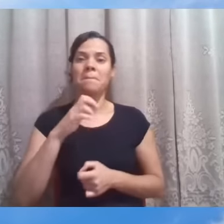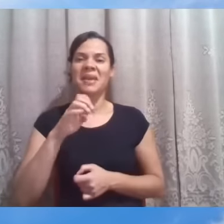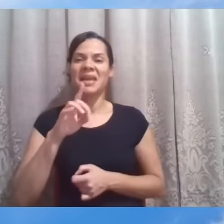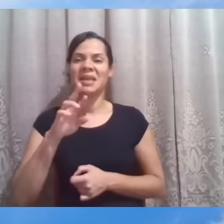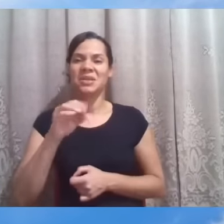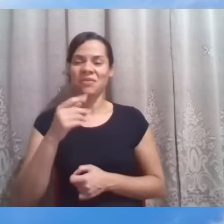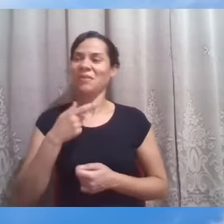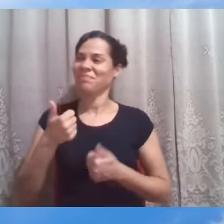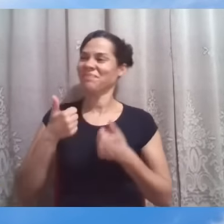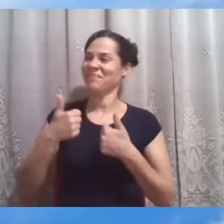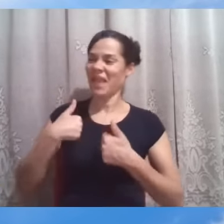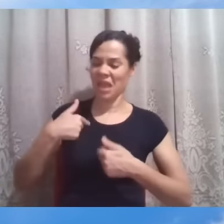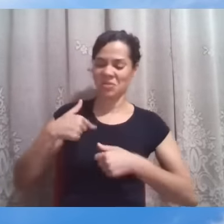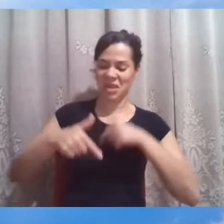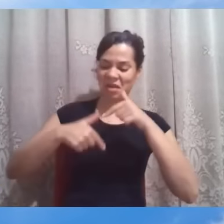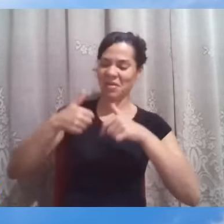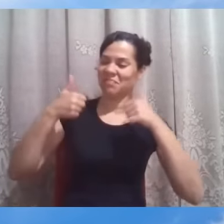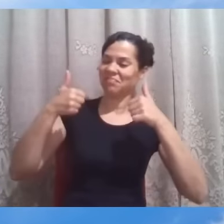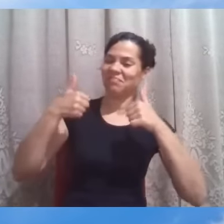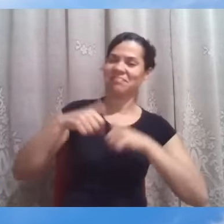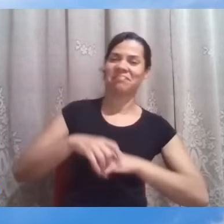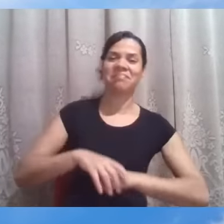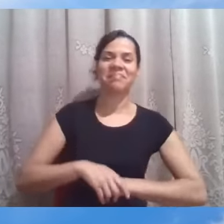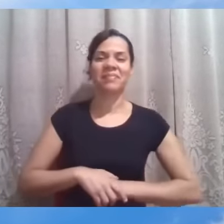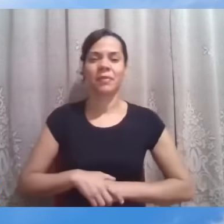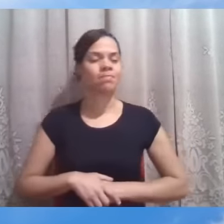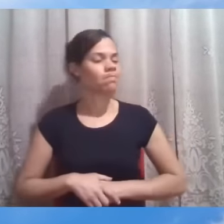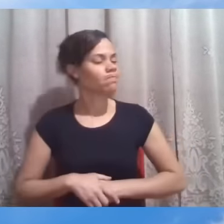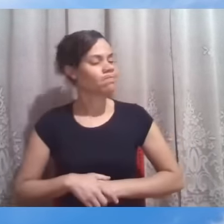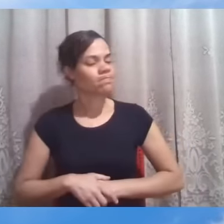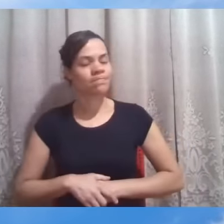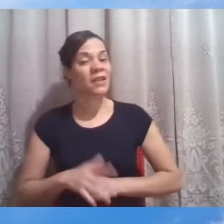Trabalho cumprido aqui. Pedro, Pedro.